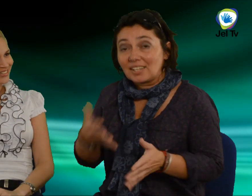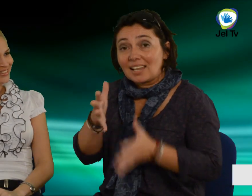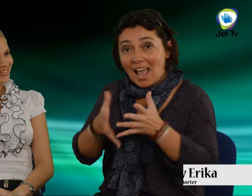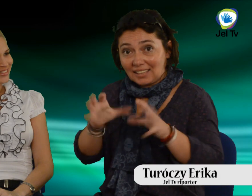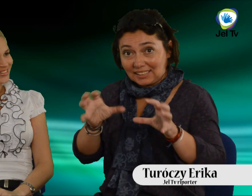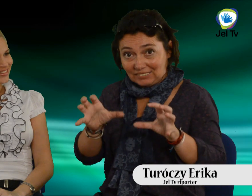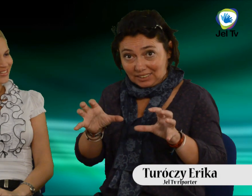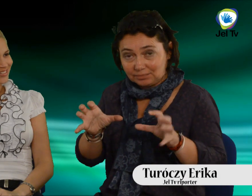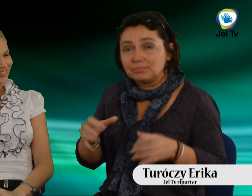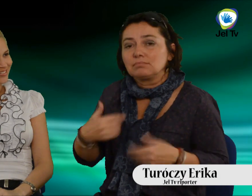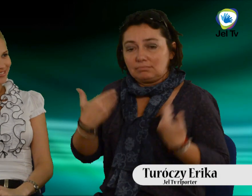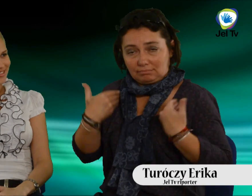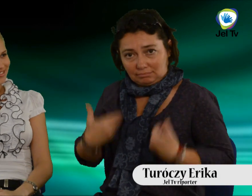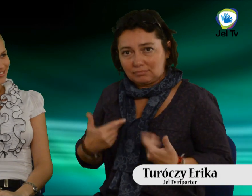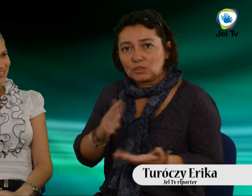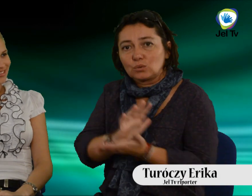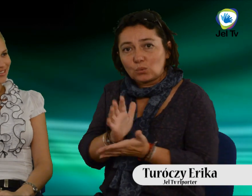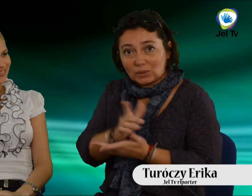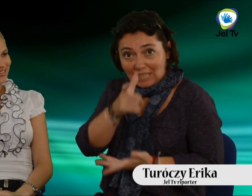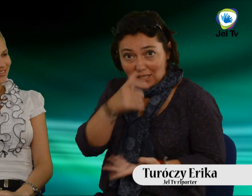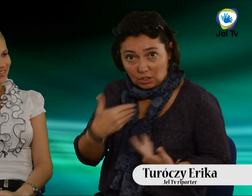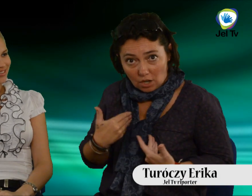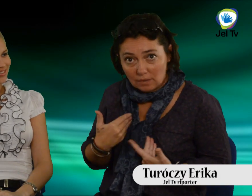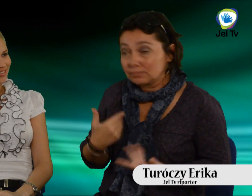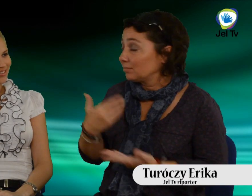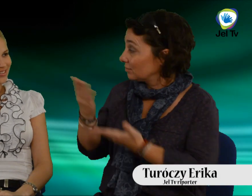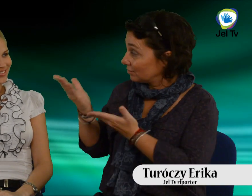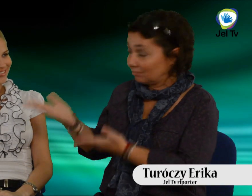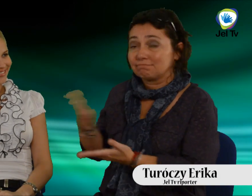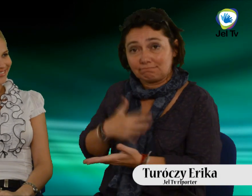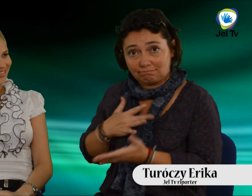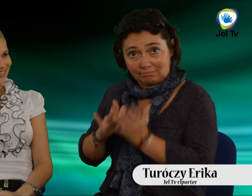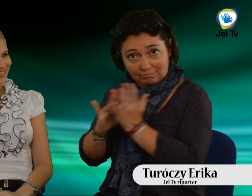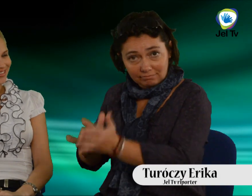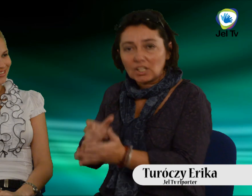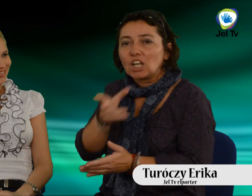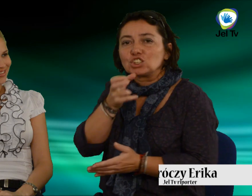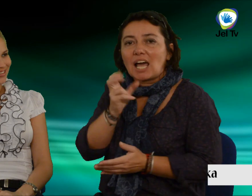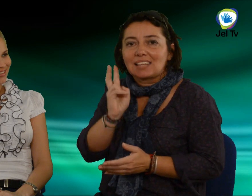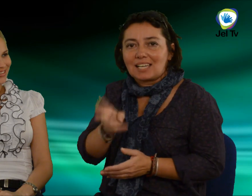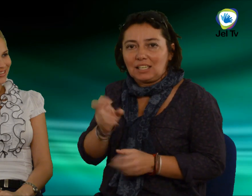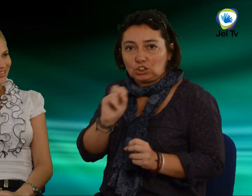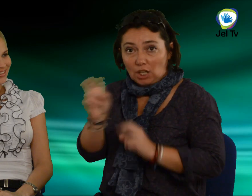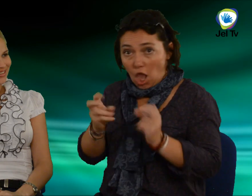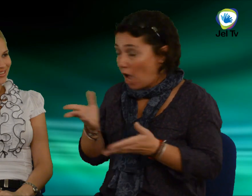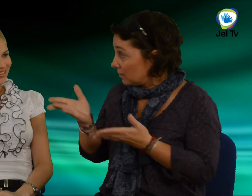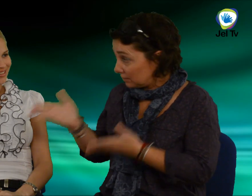J-TV-től Urocz Érika vagyok. Szeretném bemutatni Csetne Csillát,